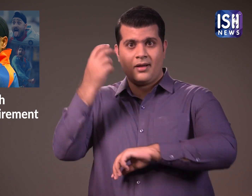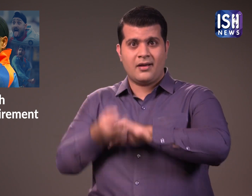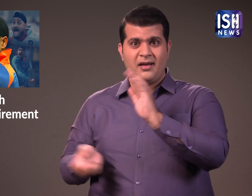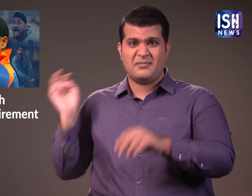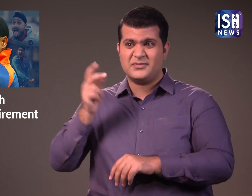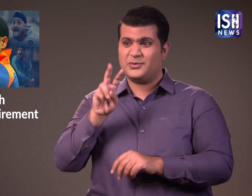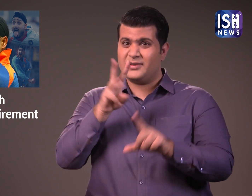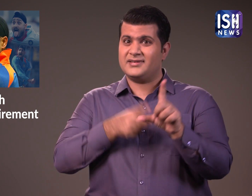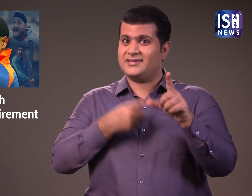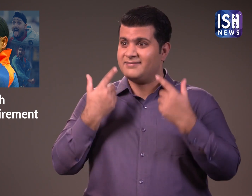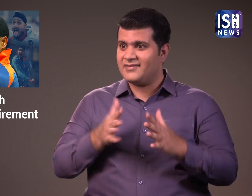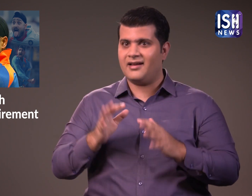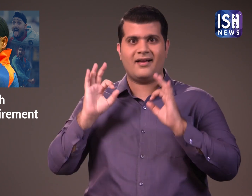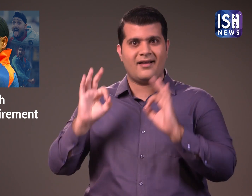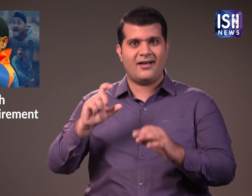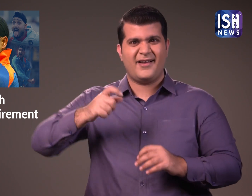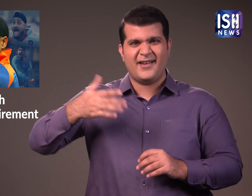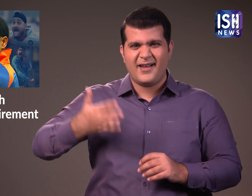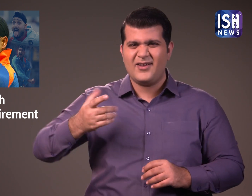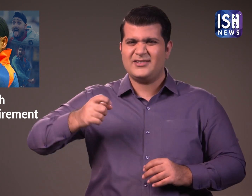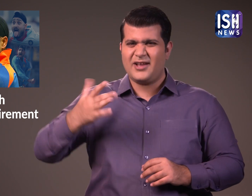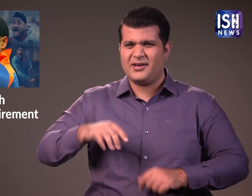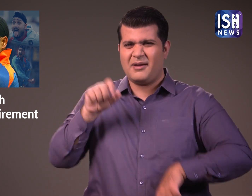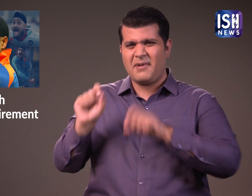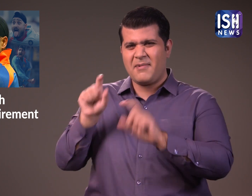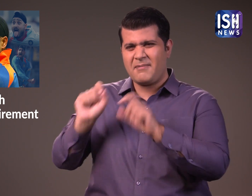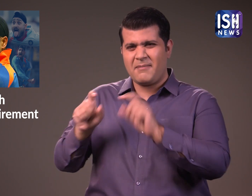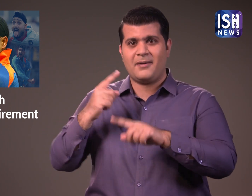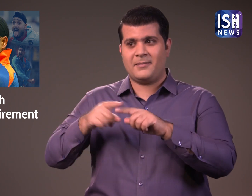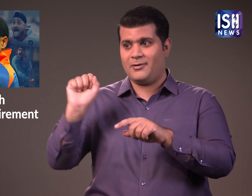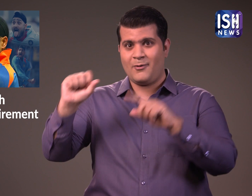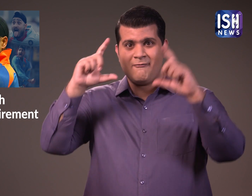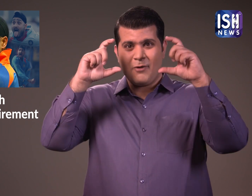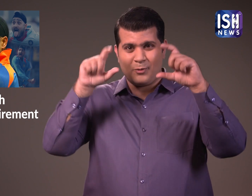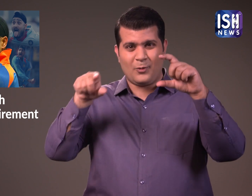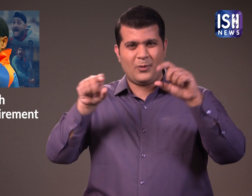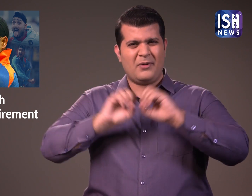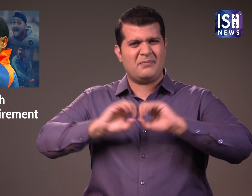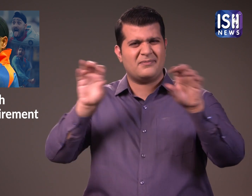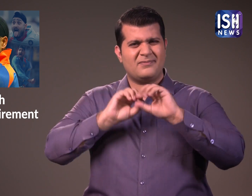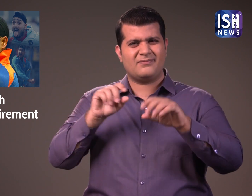और पोस्ट मिले जहां उन्हें शानदार और सफल केरियर के लिए बधायां दी गई